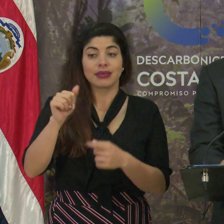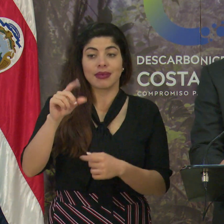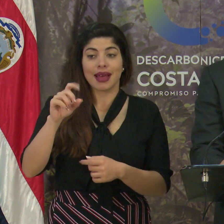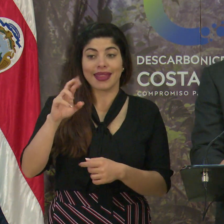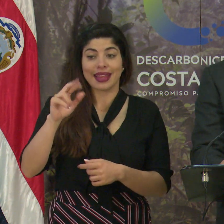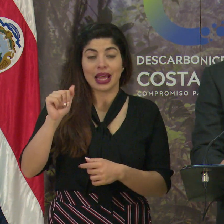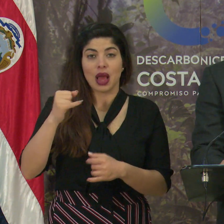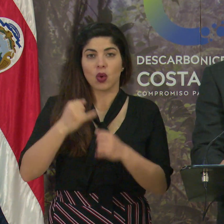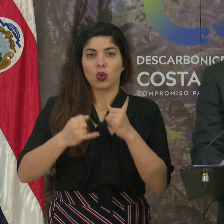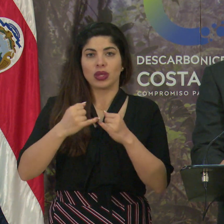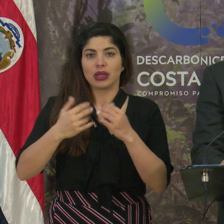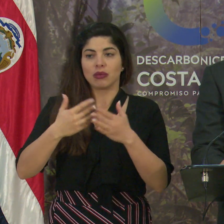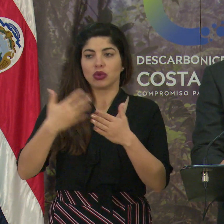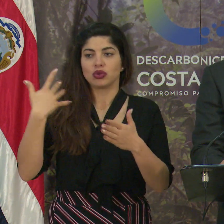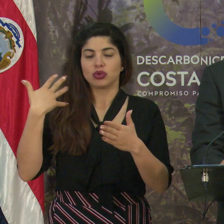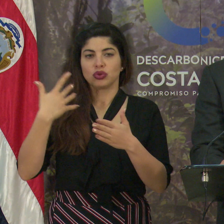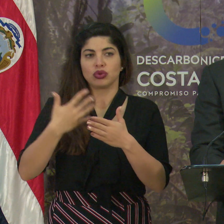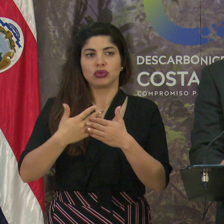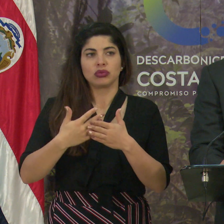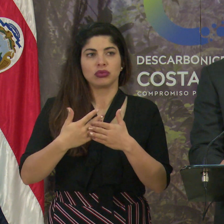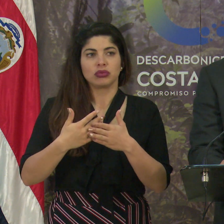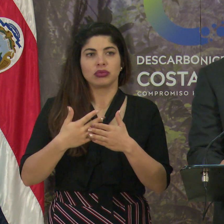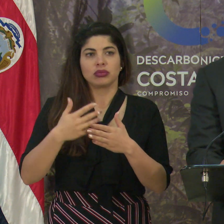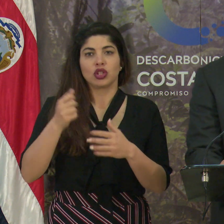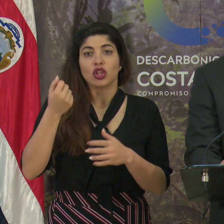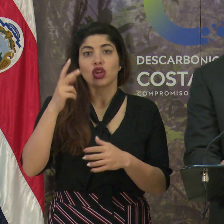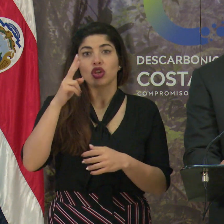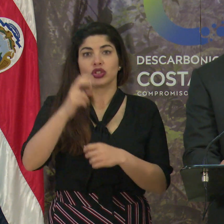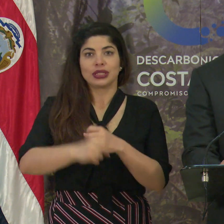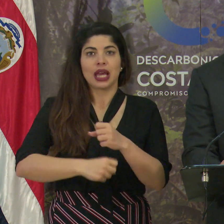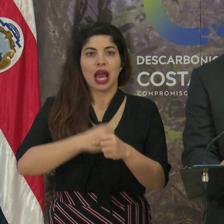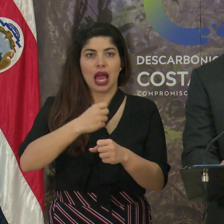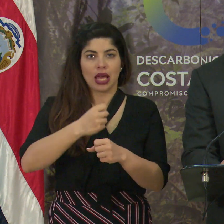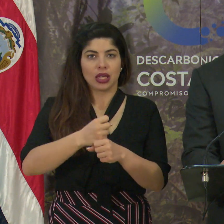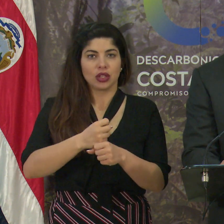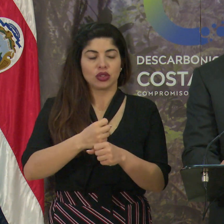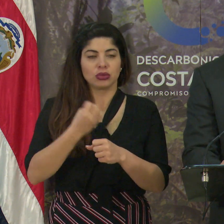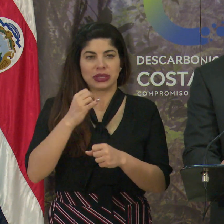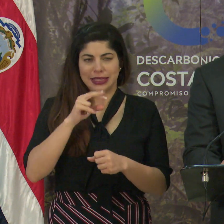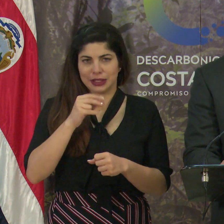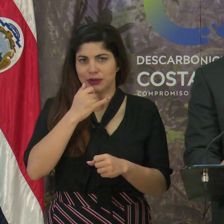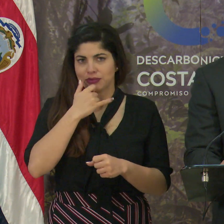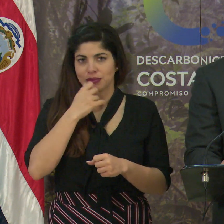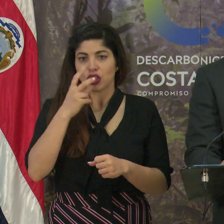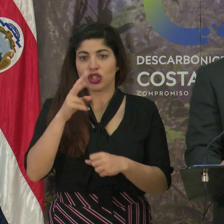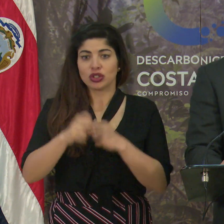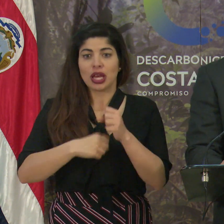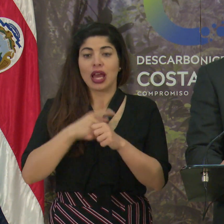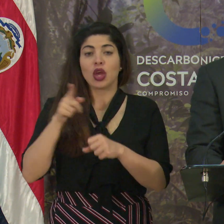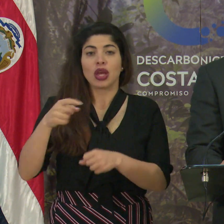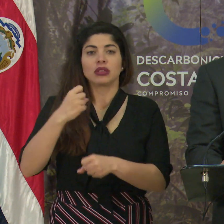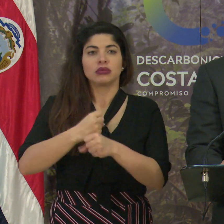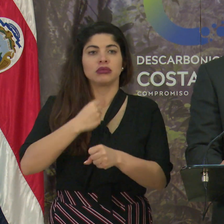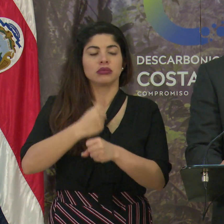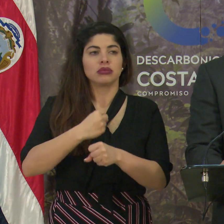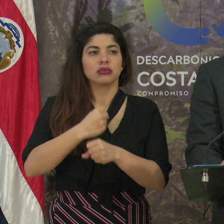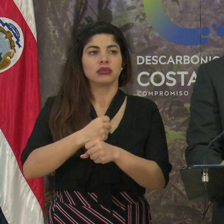es en los últimos al menos 12 años, si no me equivoco, ha fungido